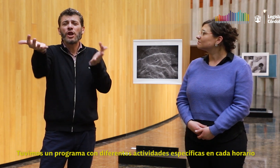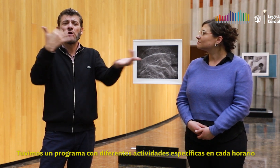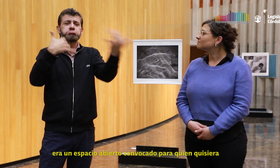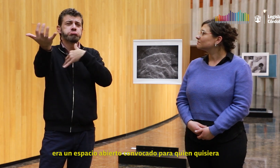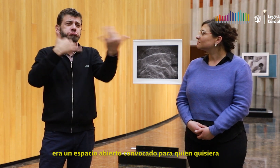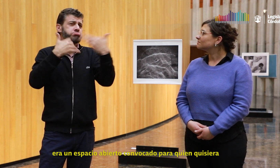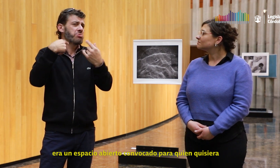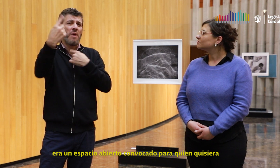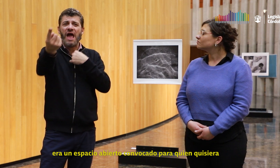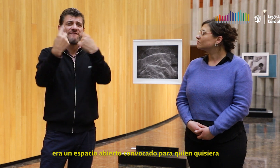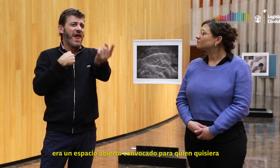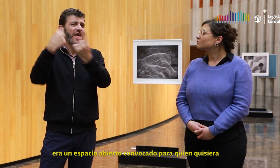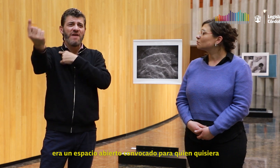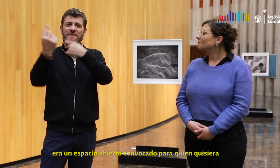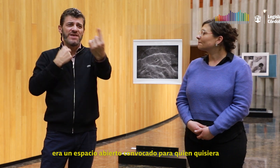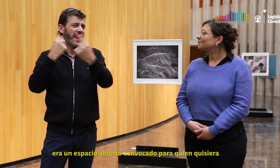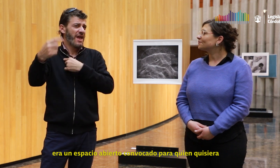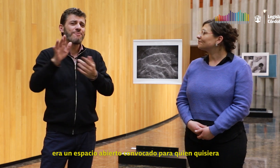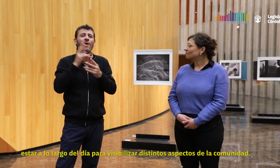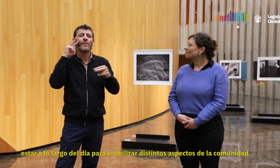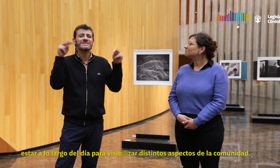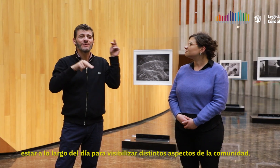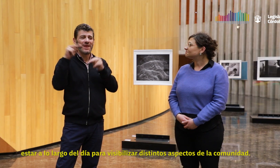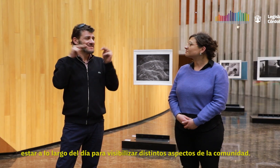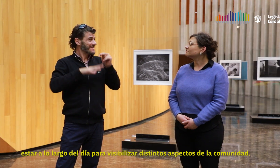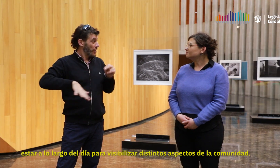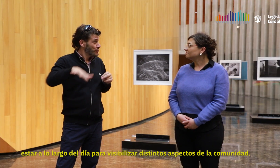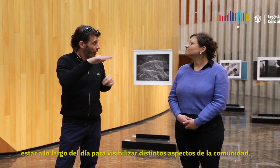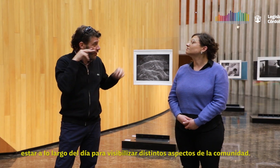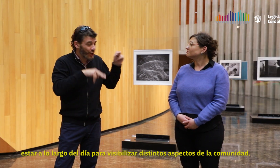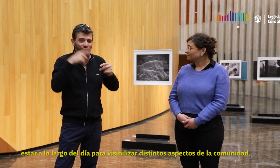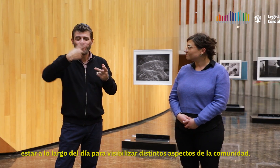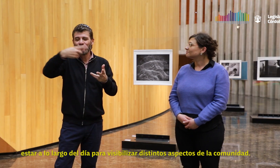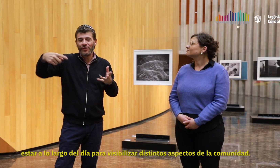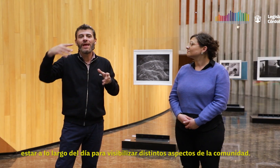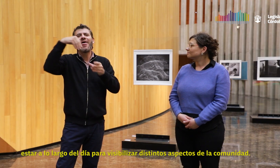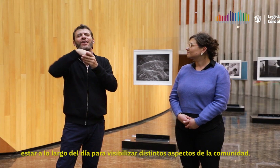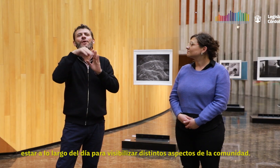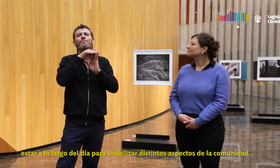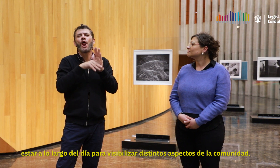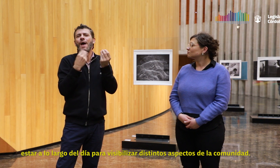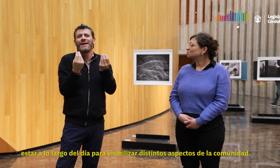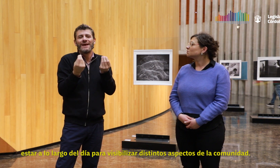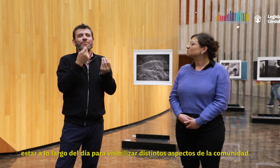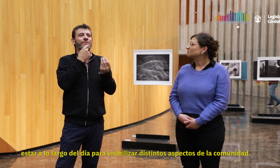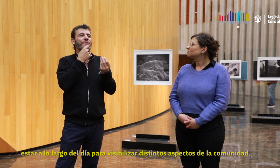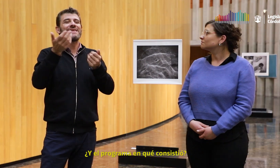específicas en cada horario. Era un espacio abierto, convocado para quien quisiera, pueden estar a lo largo del día para visibilizar diferentes